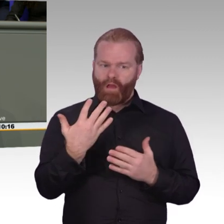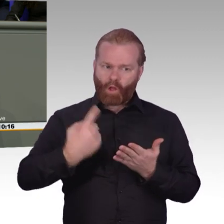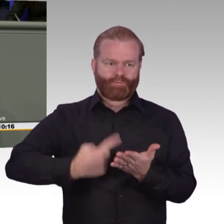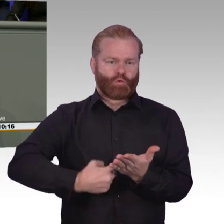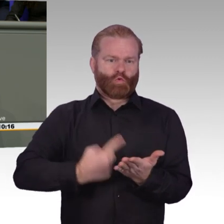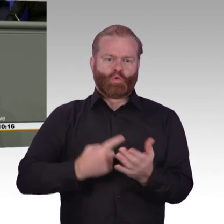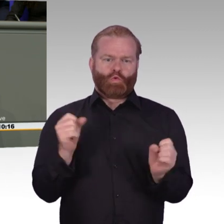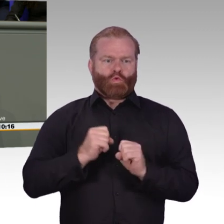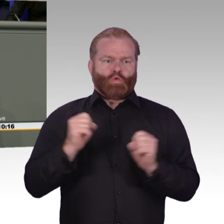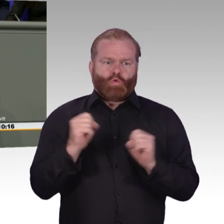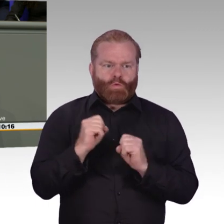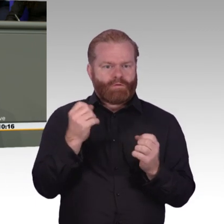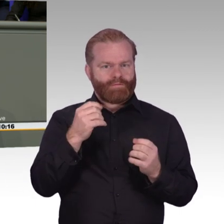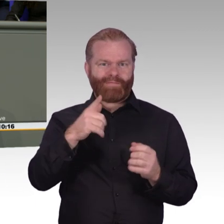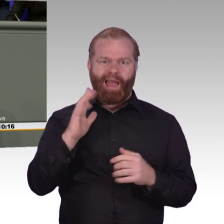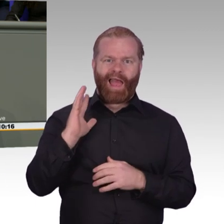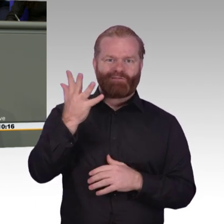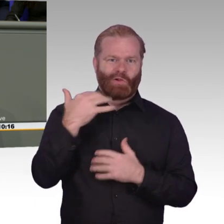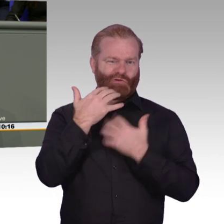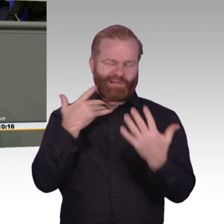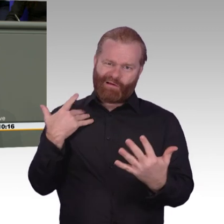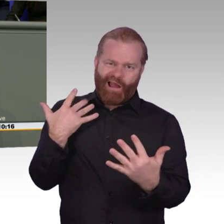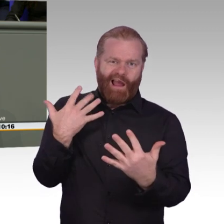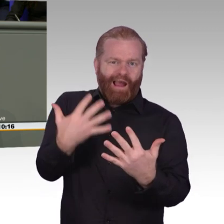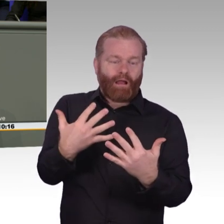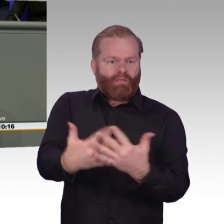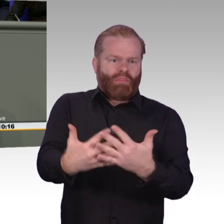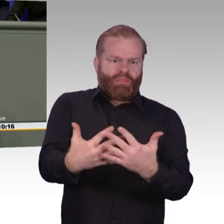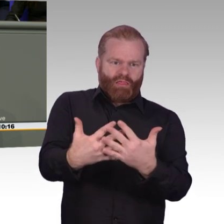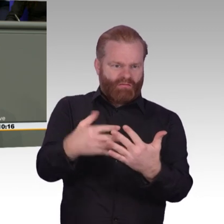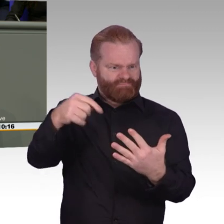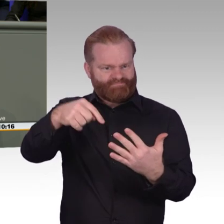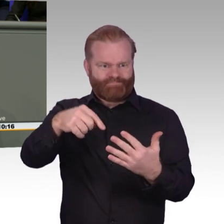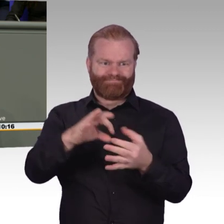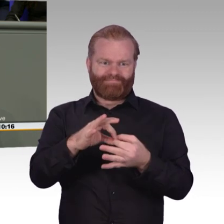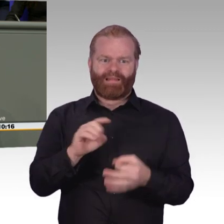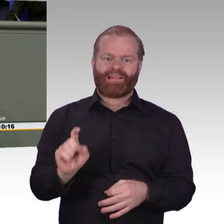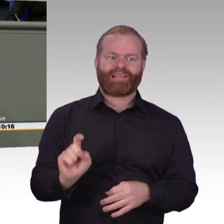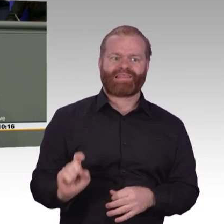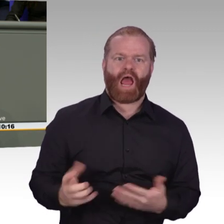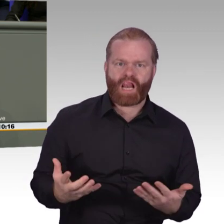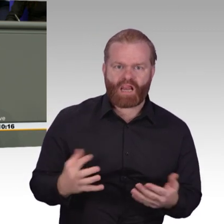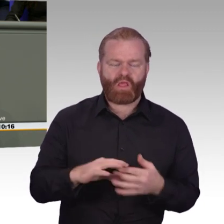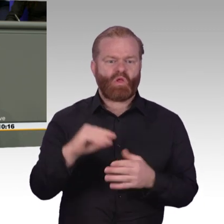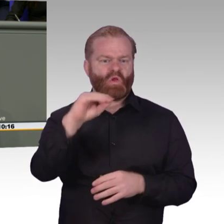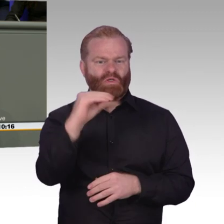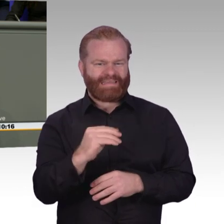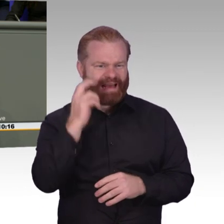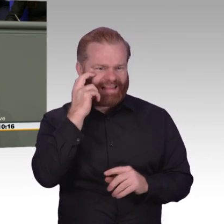Generationen digitale Kompetenz bis hin zur Medienkompetenz und einem angemessenen Sicherheitsdenken. Die besondere